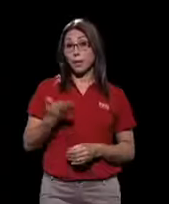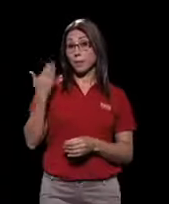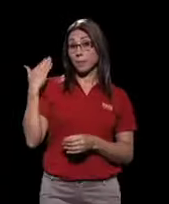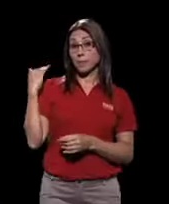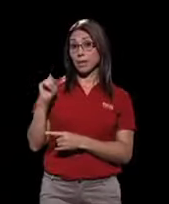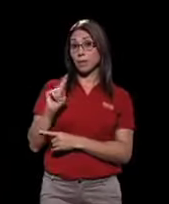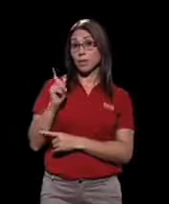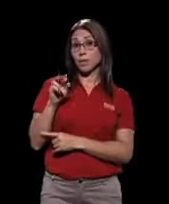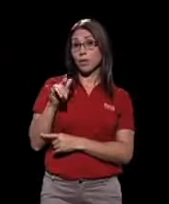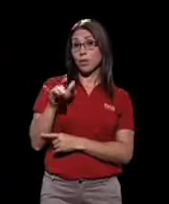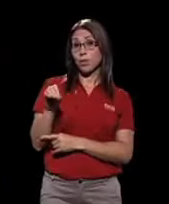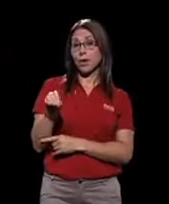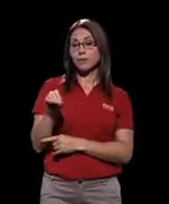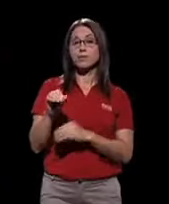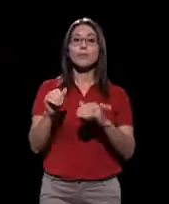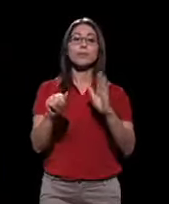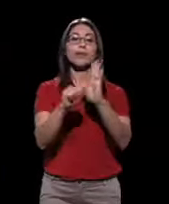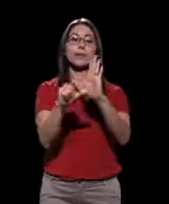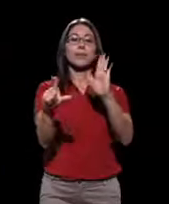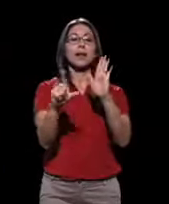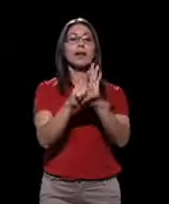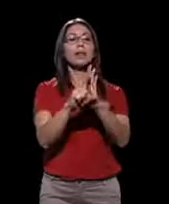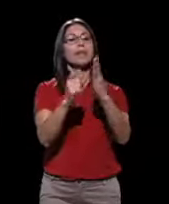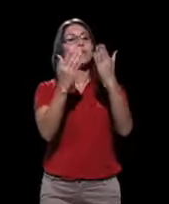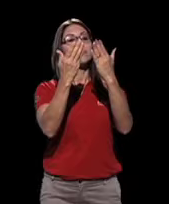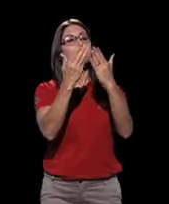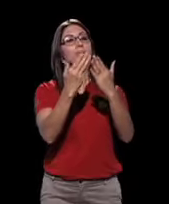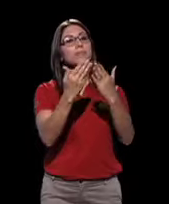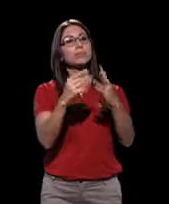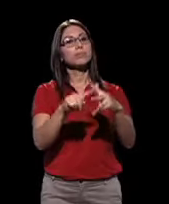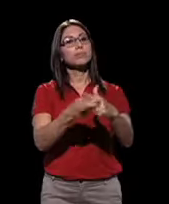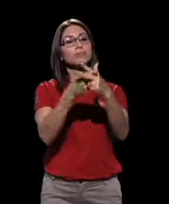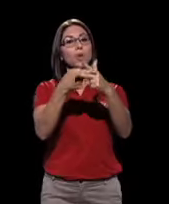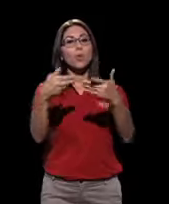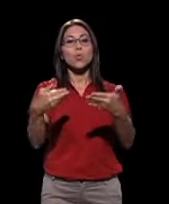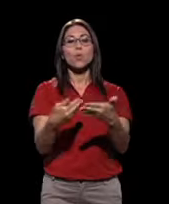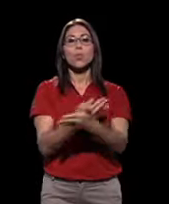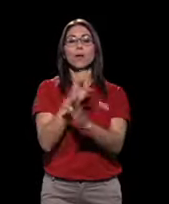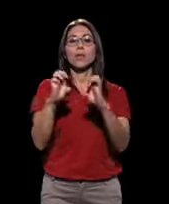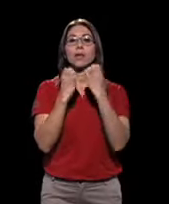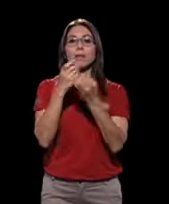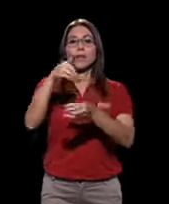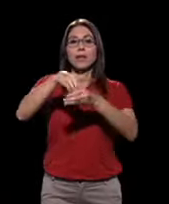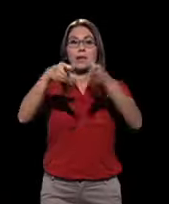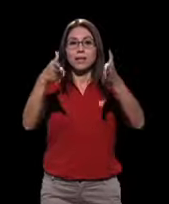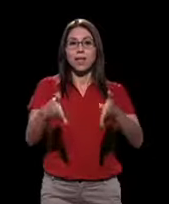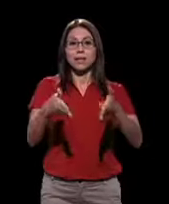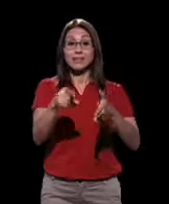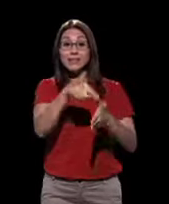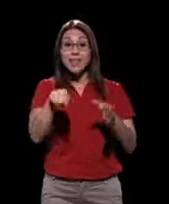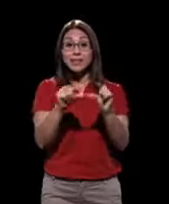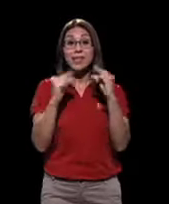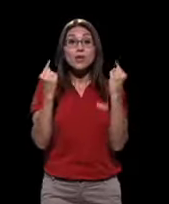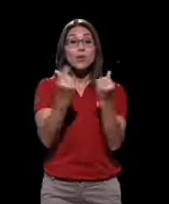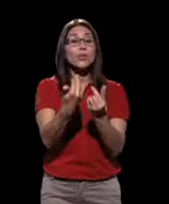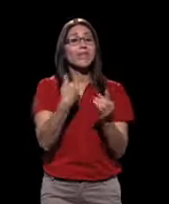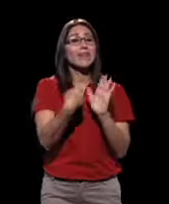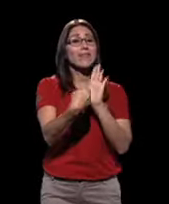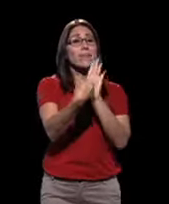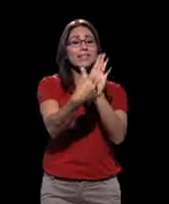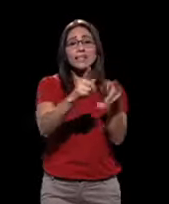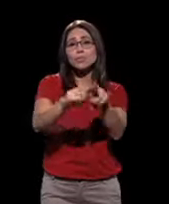El pasado 1 de mayo, la Asamblea Legislativa abrió sus puertas a un nuevo equipo de legisladores. Este grupo cuenta con